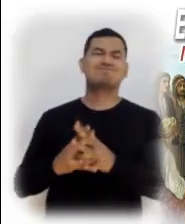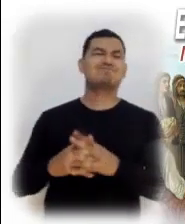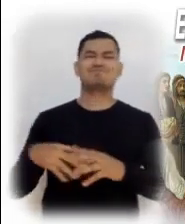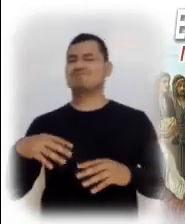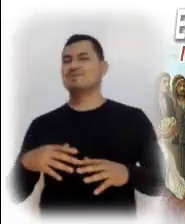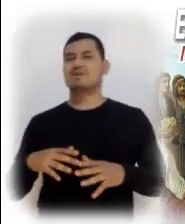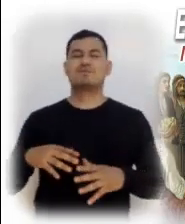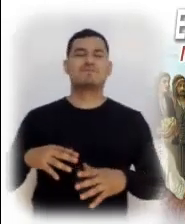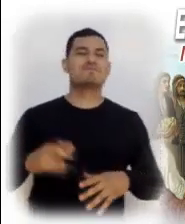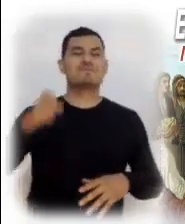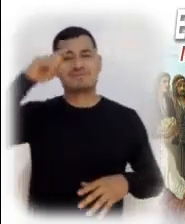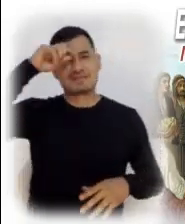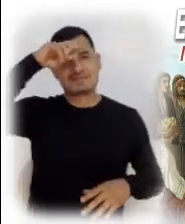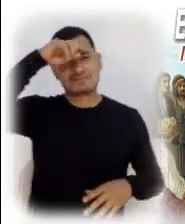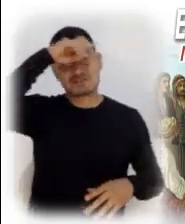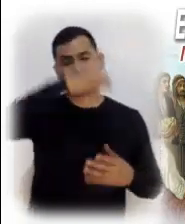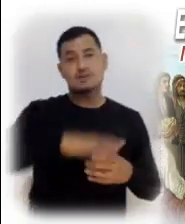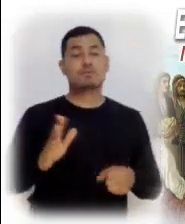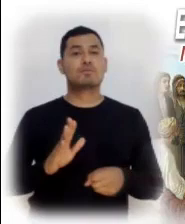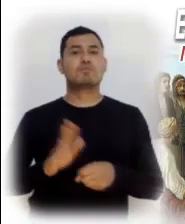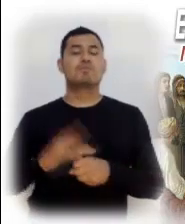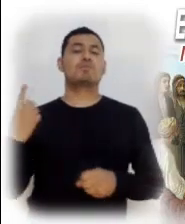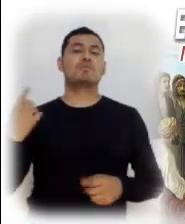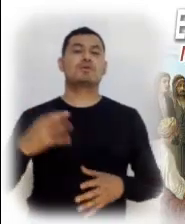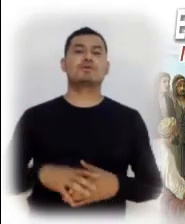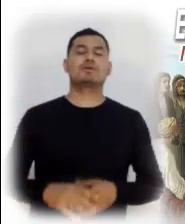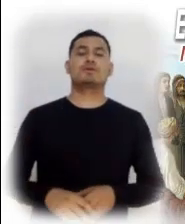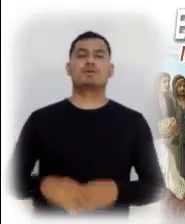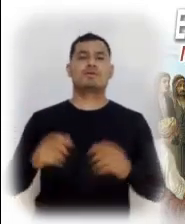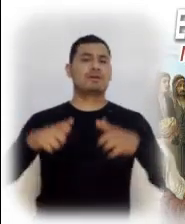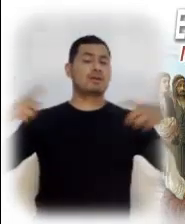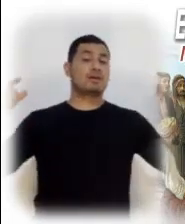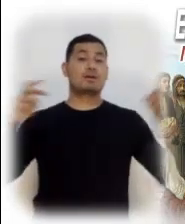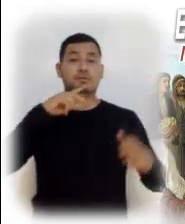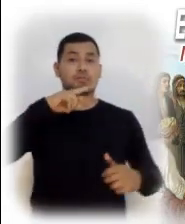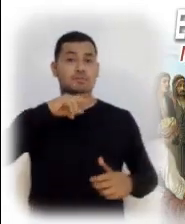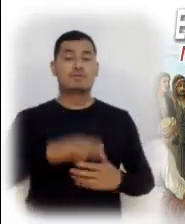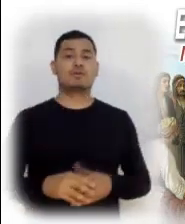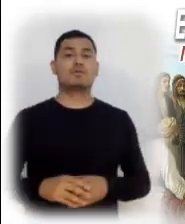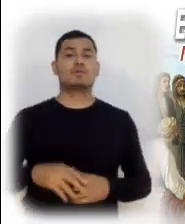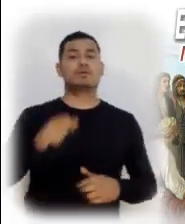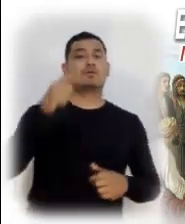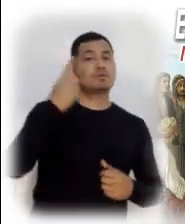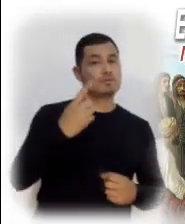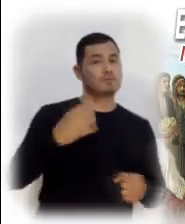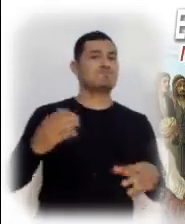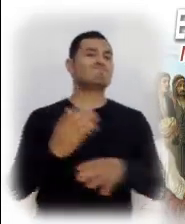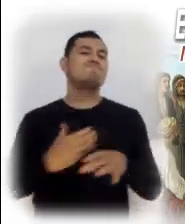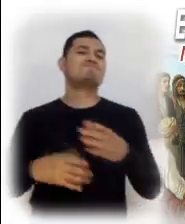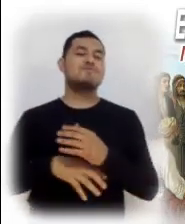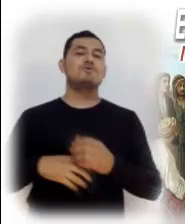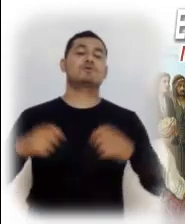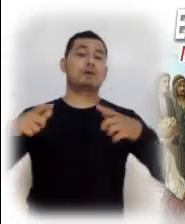resultan como uno esperaba, cuando todo parece derrumbarse, con frecuencia nos sentimos como en un callejón sin salida,